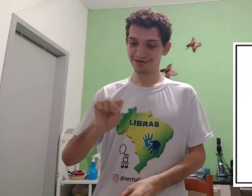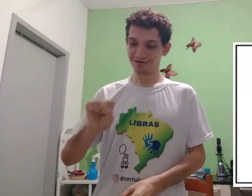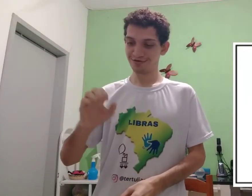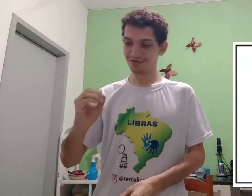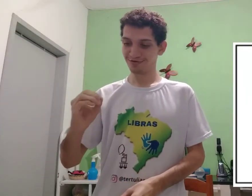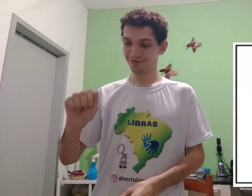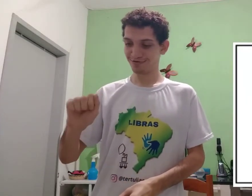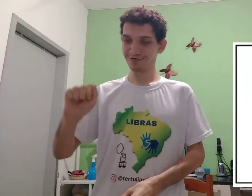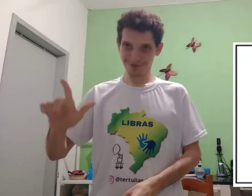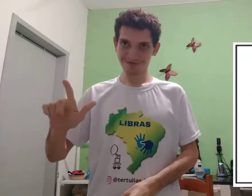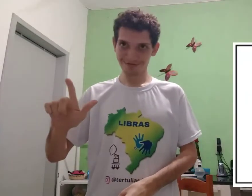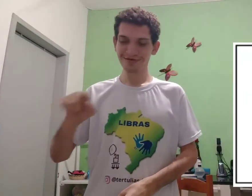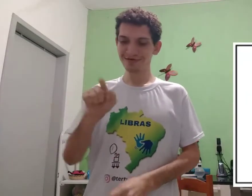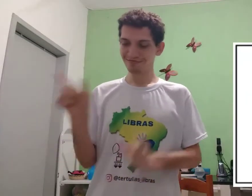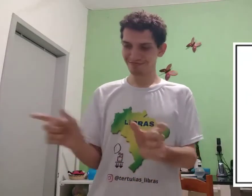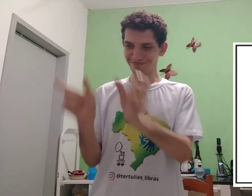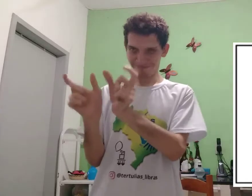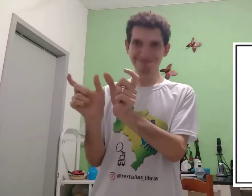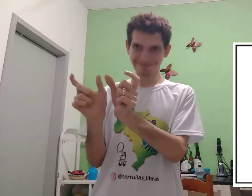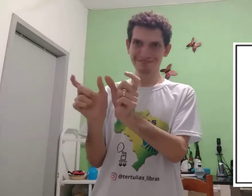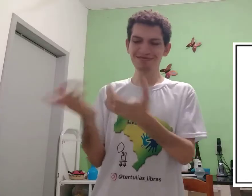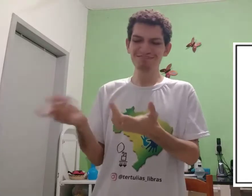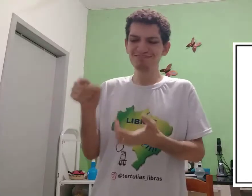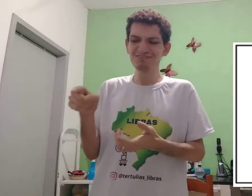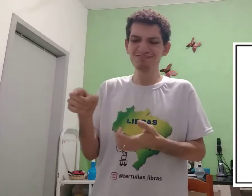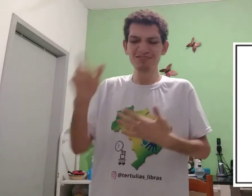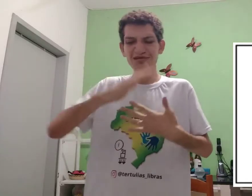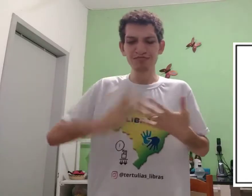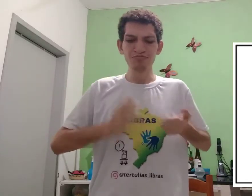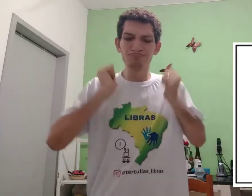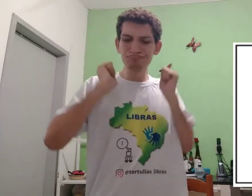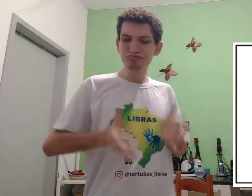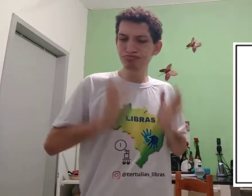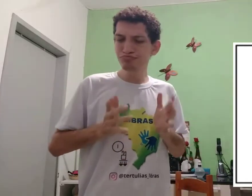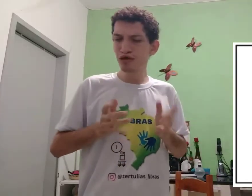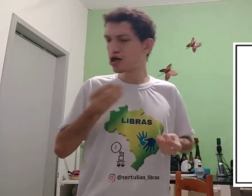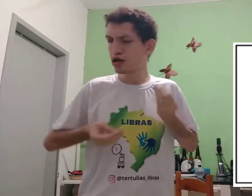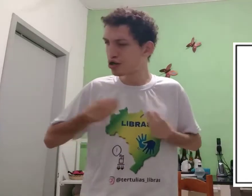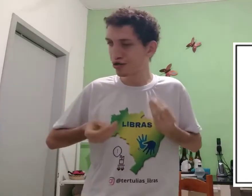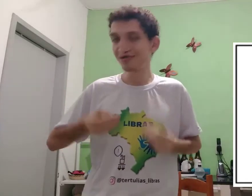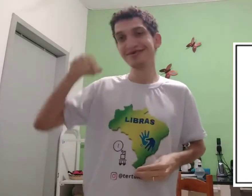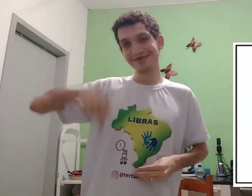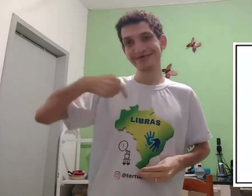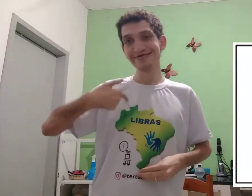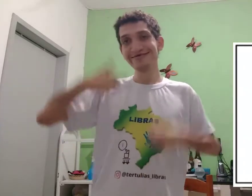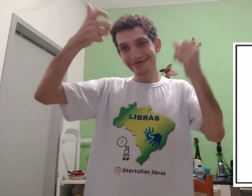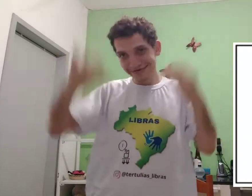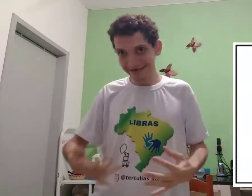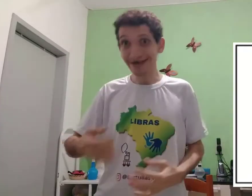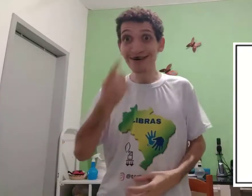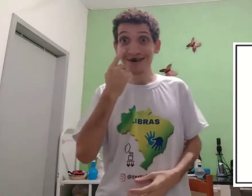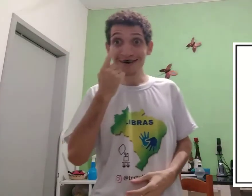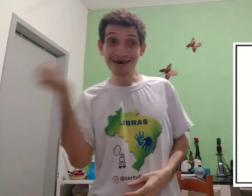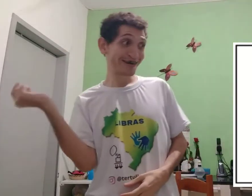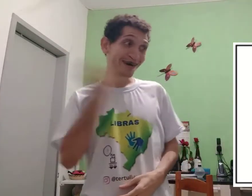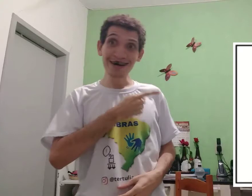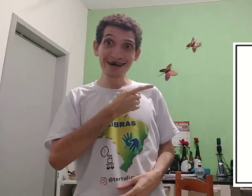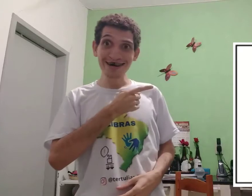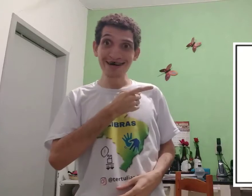Sinal pessoal. Essas duas palavras, que isso livro se analisa como? Ela ia me explicar,